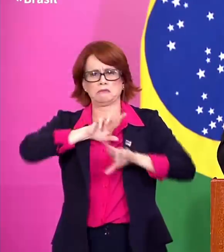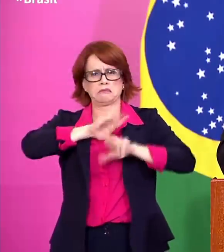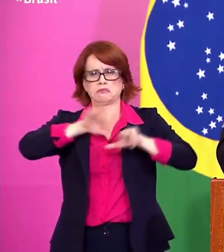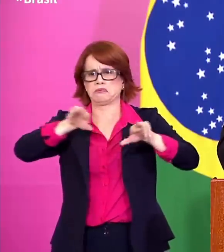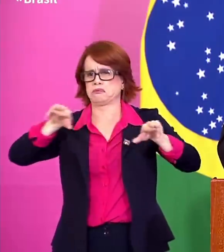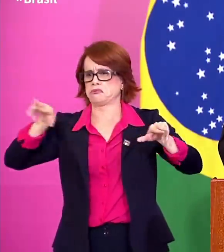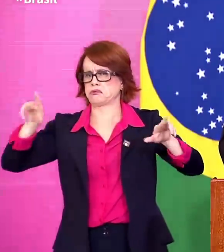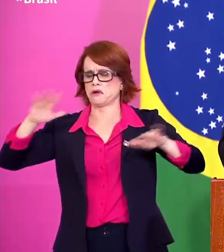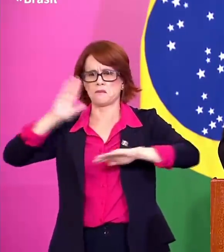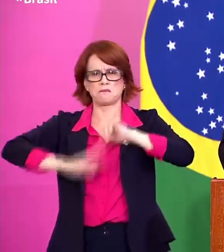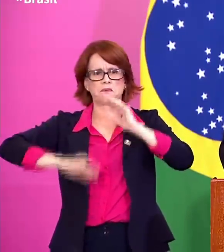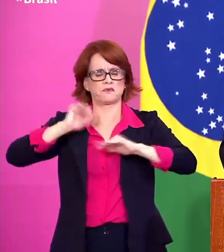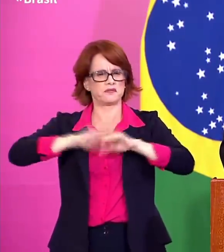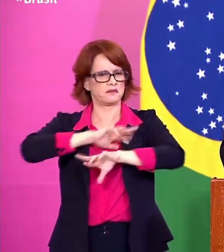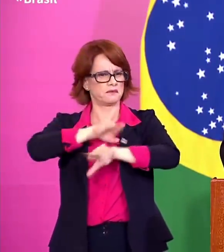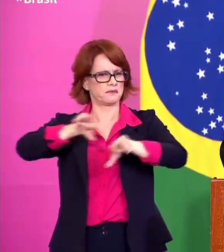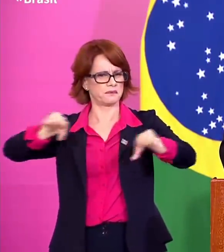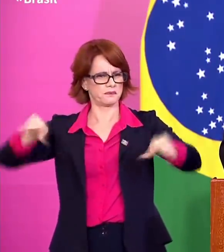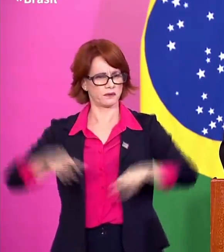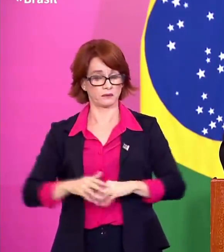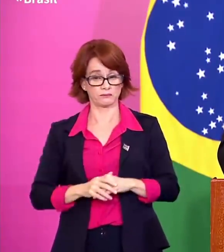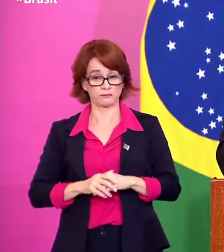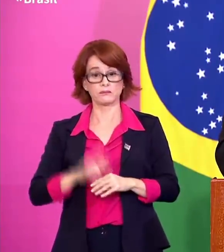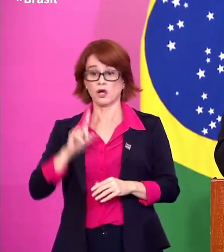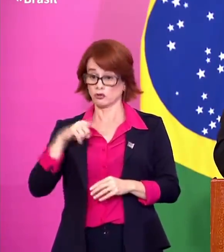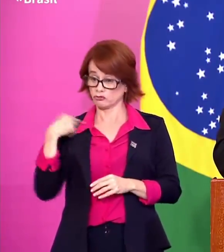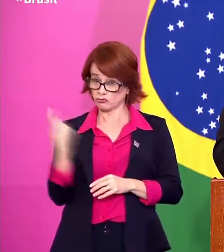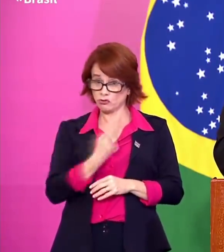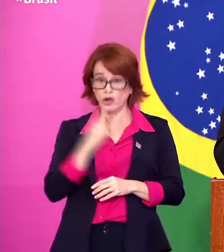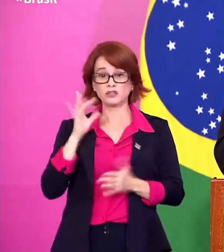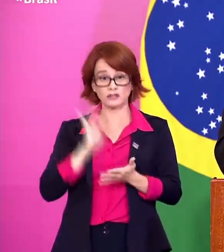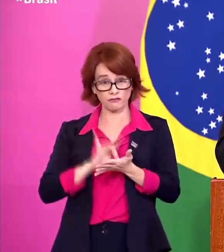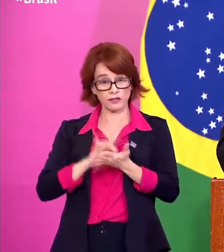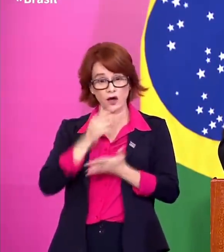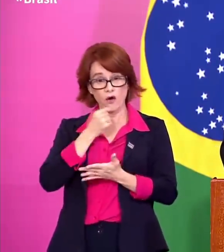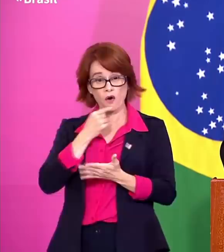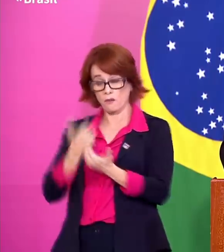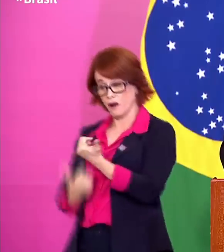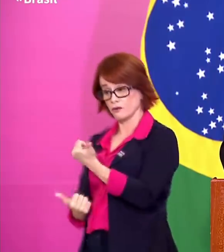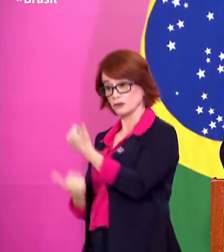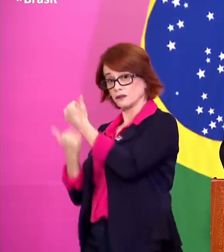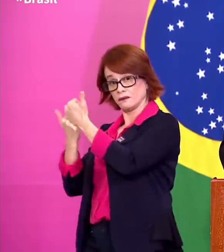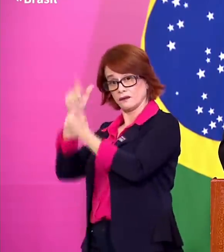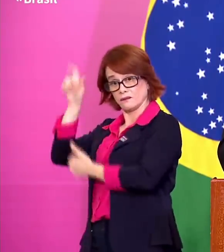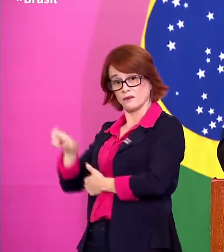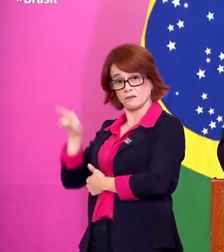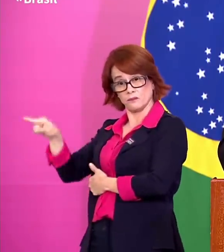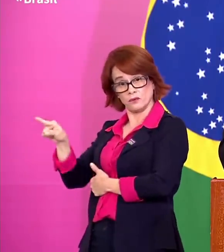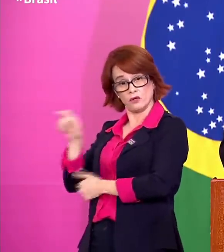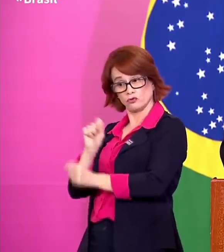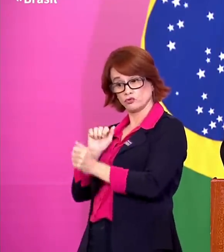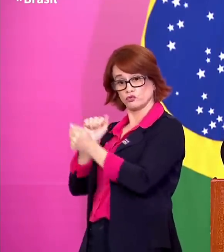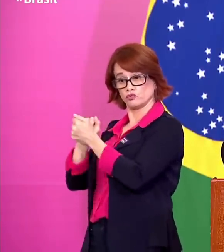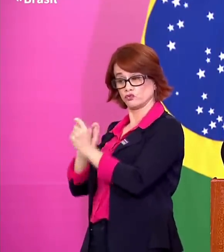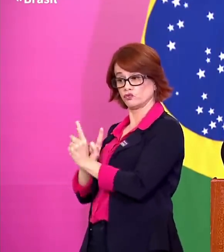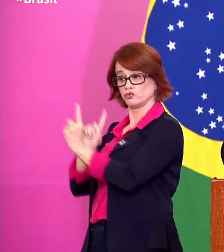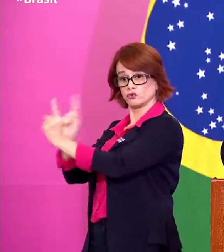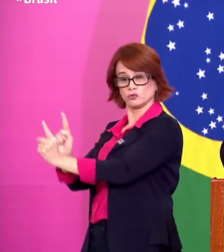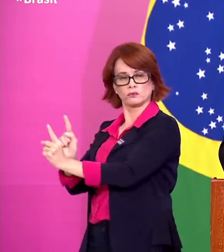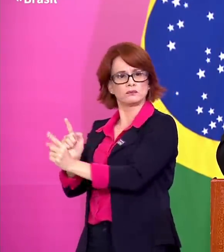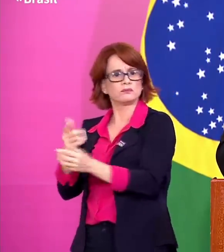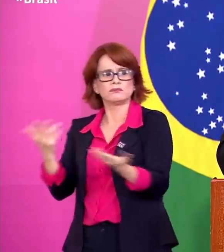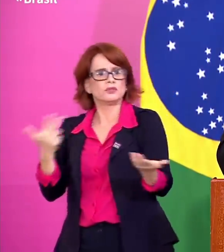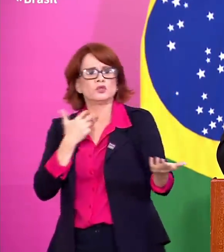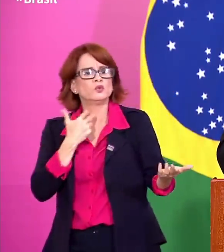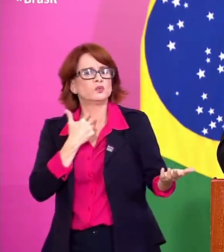Nós as auxiliamos. Nós estamos sempre ao lado dela. Não podemos mais viver